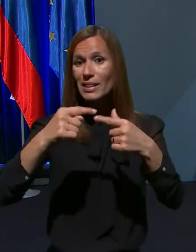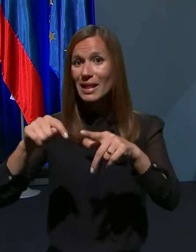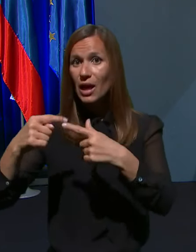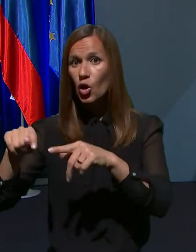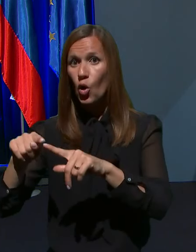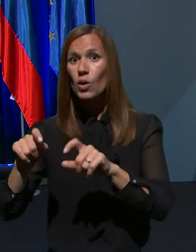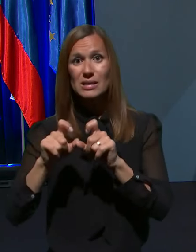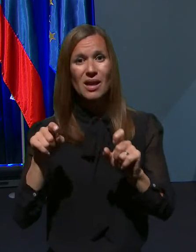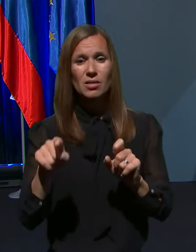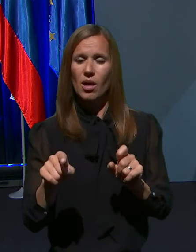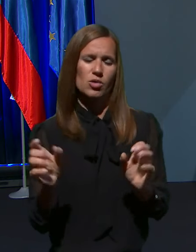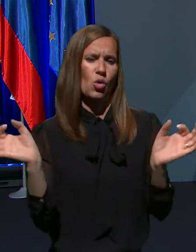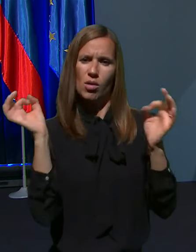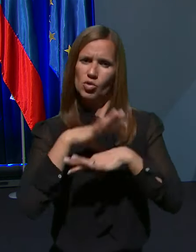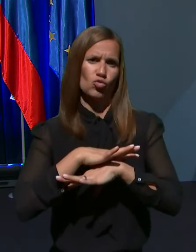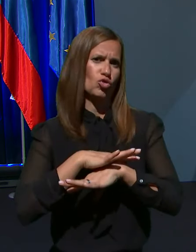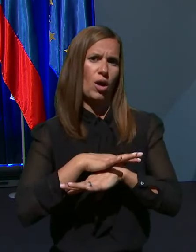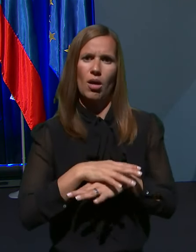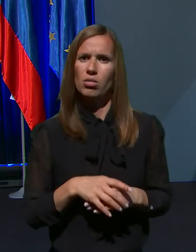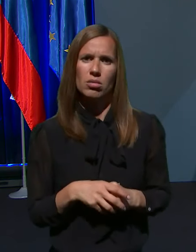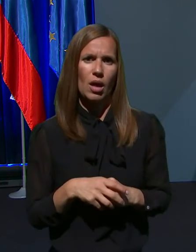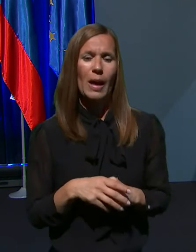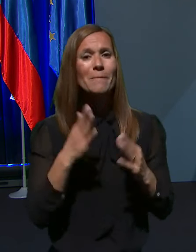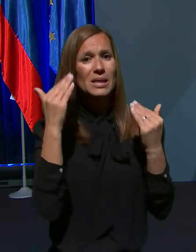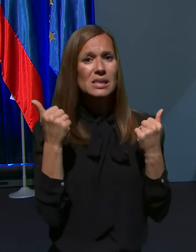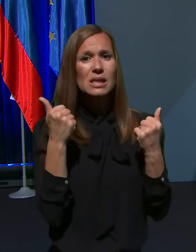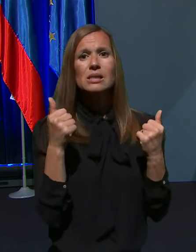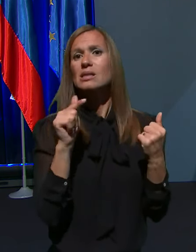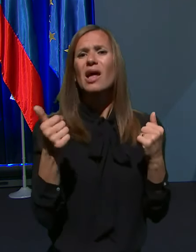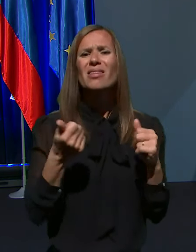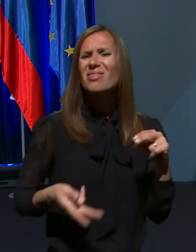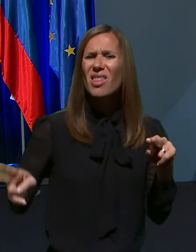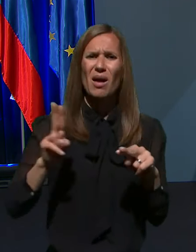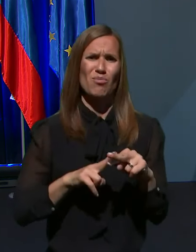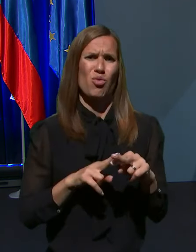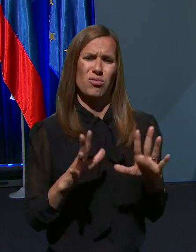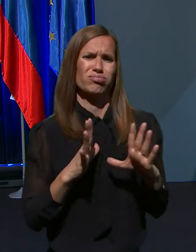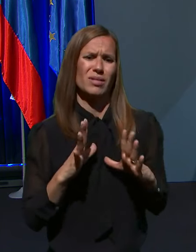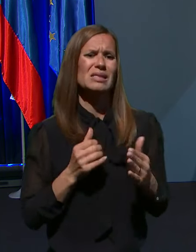zaradi tega precej razočarane. Medicinske sestre so ene izmed najbolj izpostavljenih delavcev o pandemiji